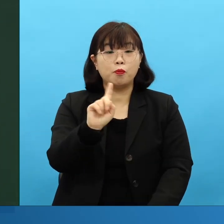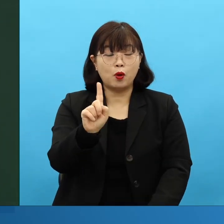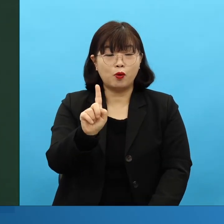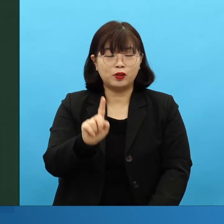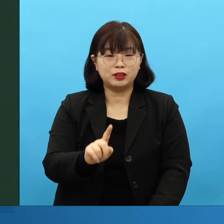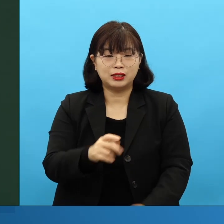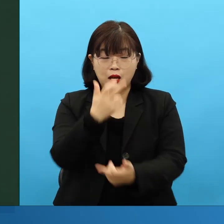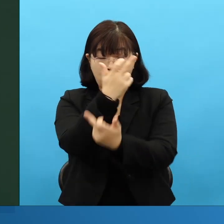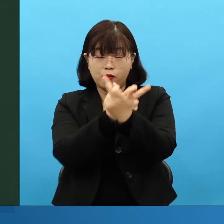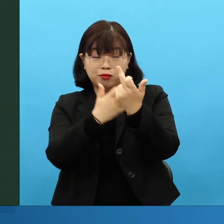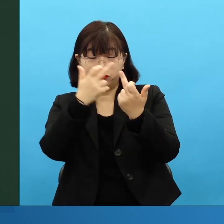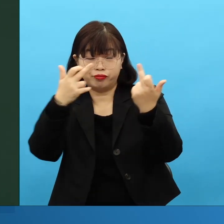나라의 임하옵심이라고 할 거예요.